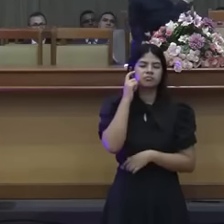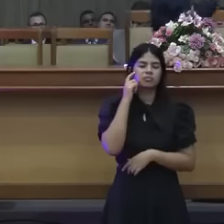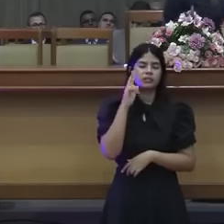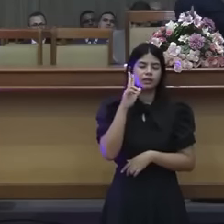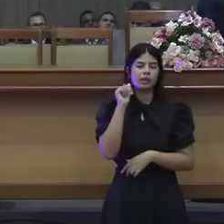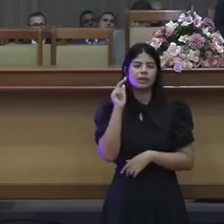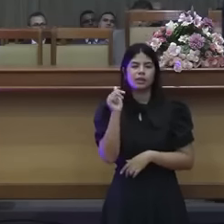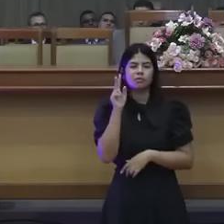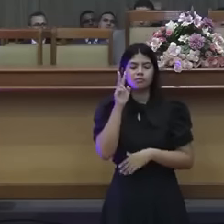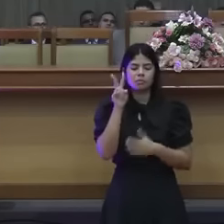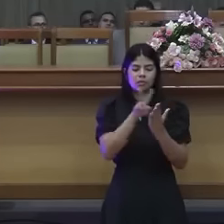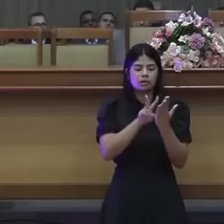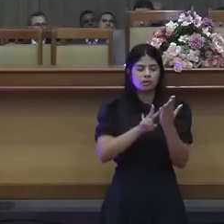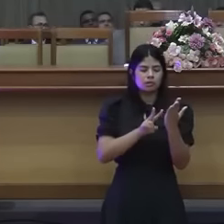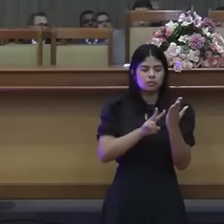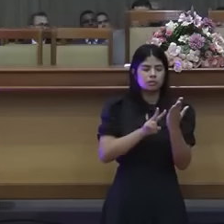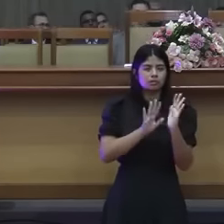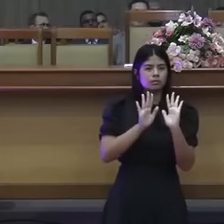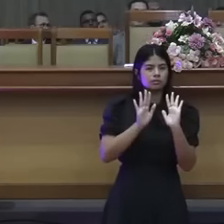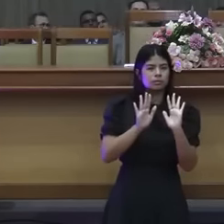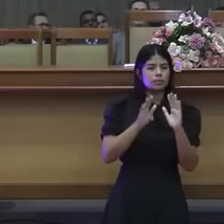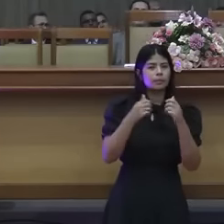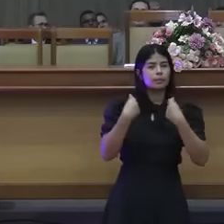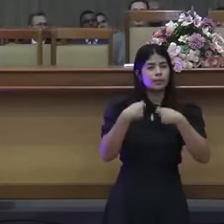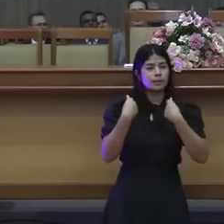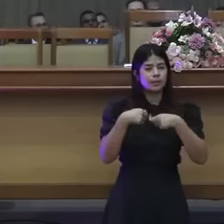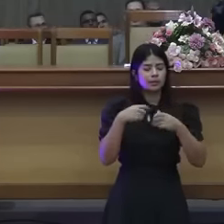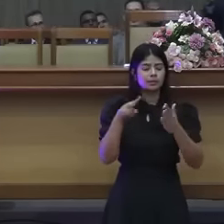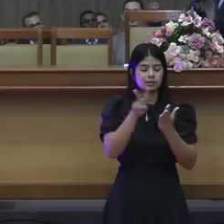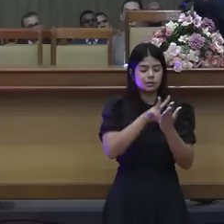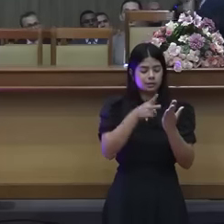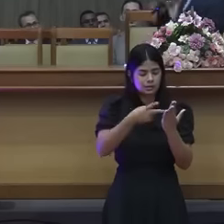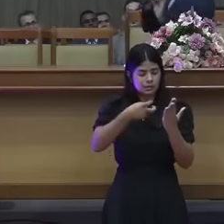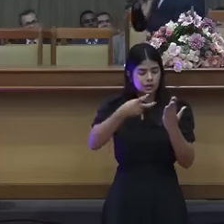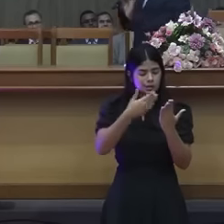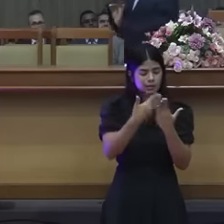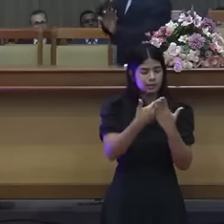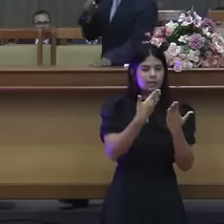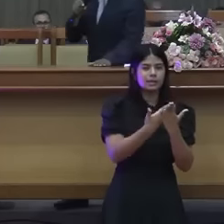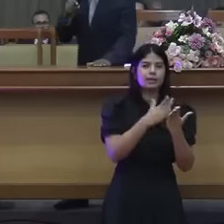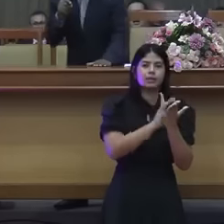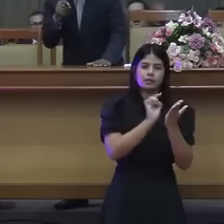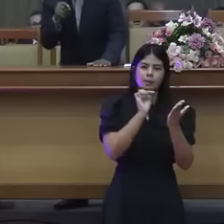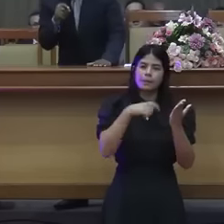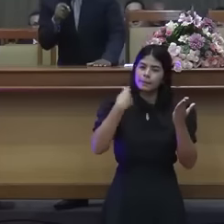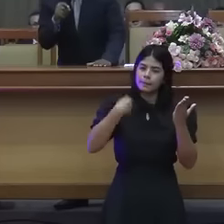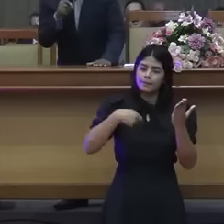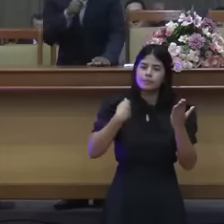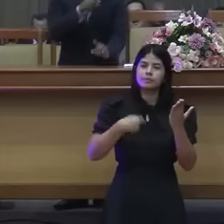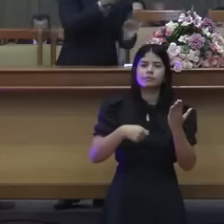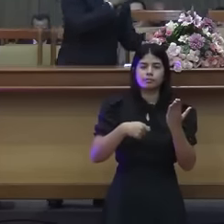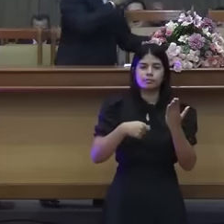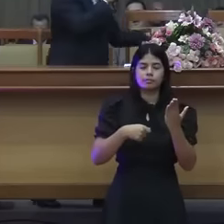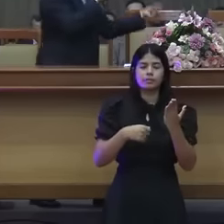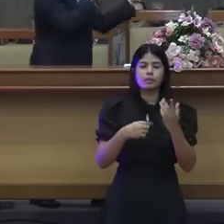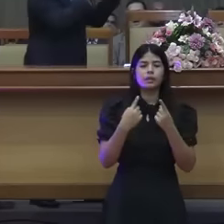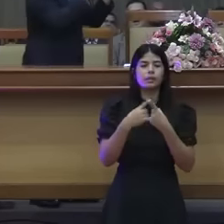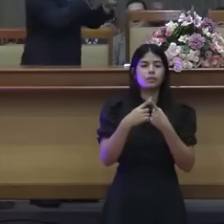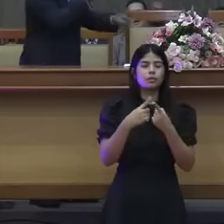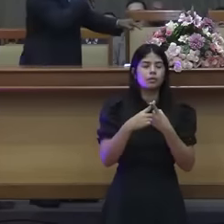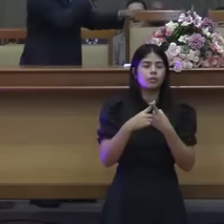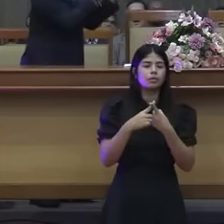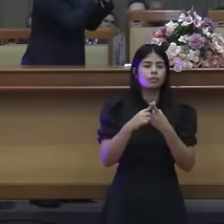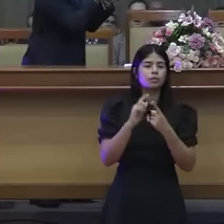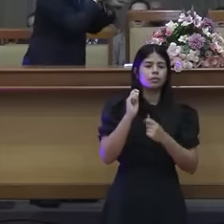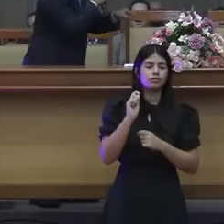Aí é Deus. Tem Deus na causa. Eu pergunto primeiro, tem Bíblia na causa? Porque Deus não vai